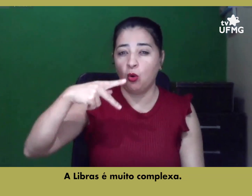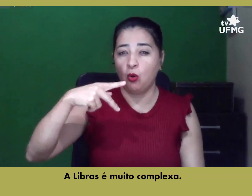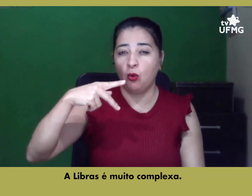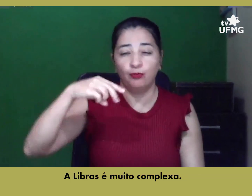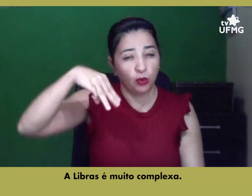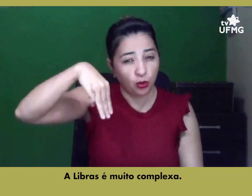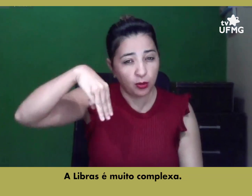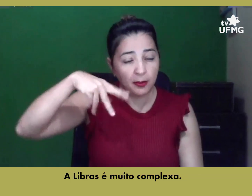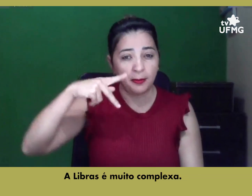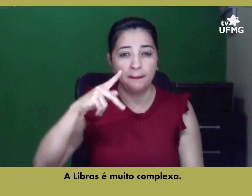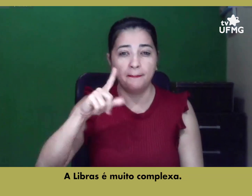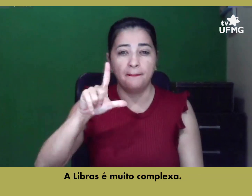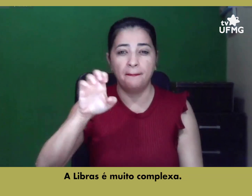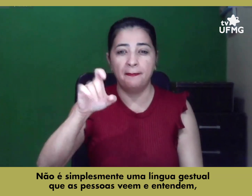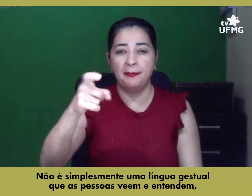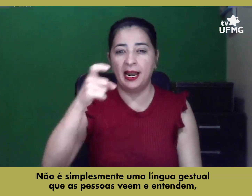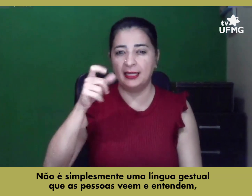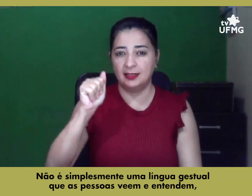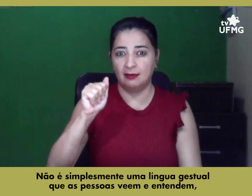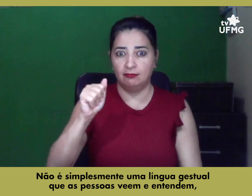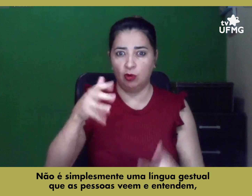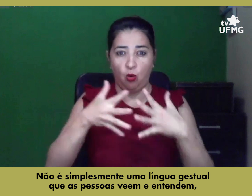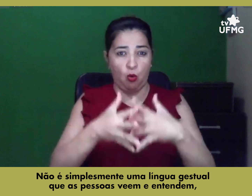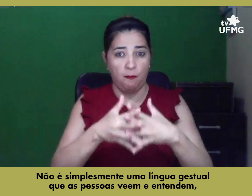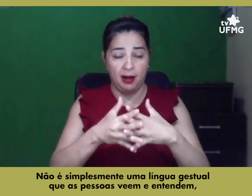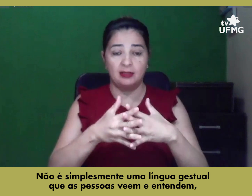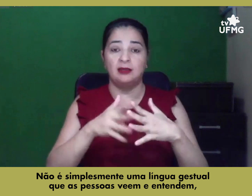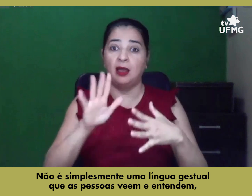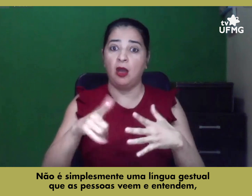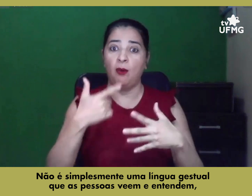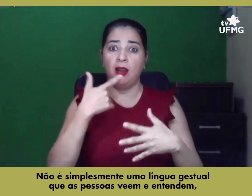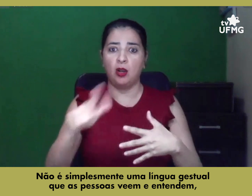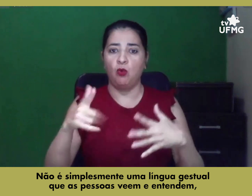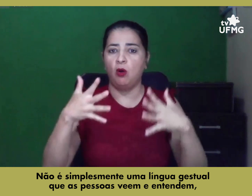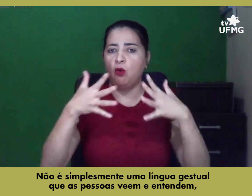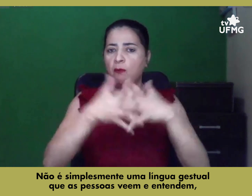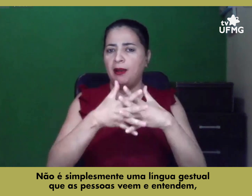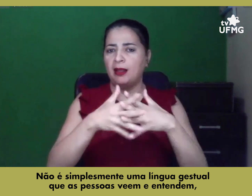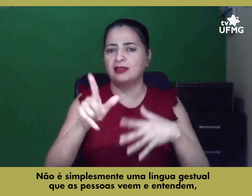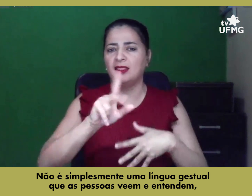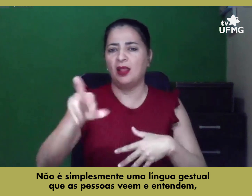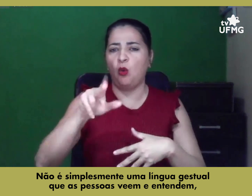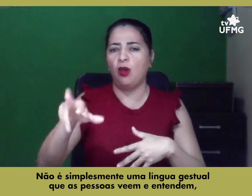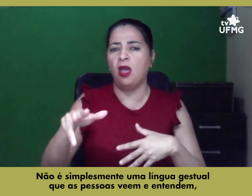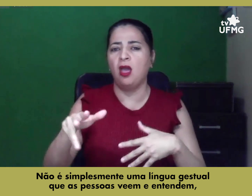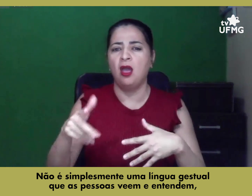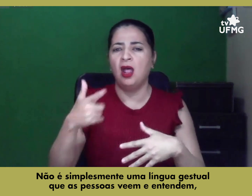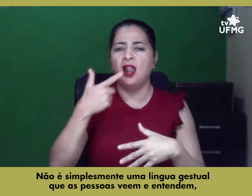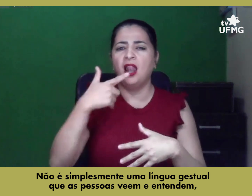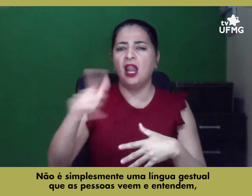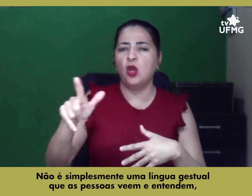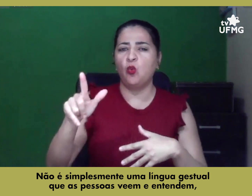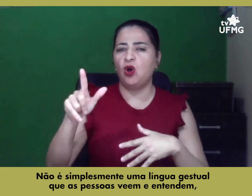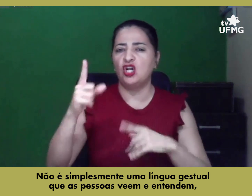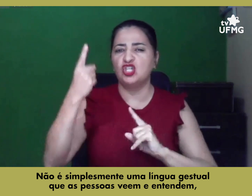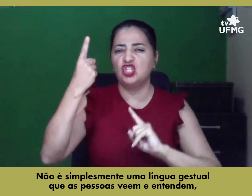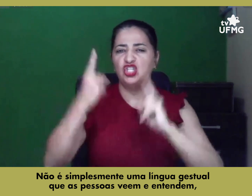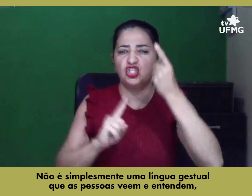A linguística é muito complexa, né? Não é simplesmente uma língua gestual que as pessoas